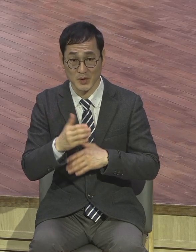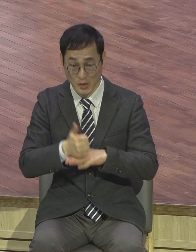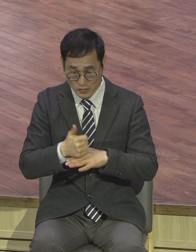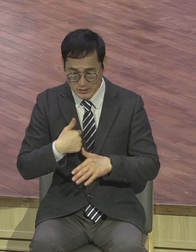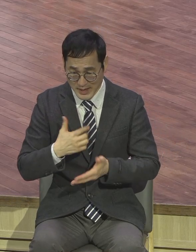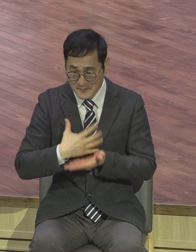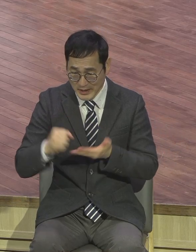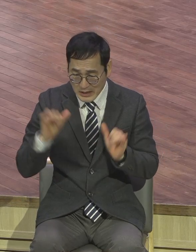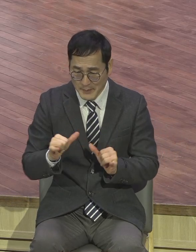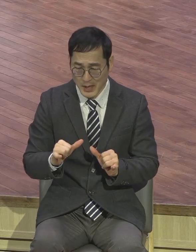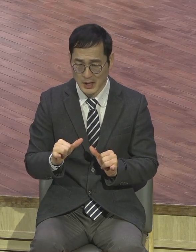그게 딱 걸렸단 말이에요.